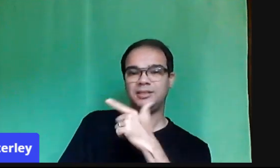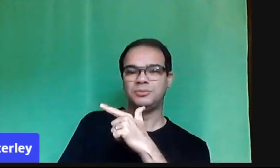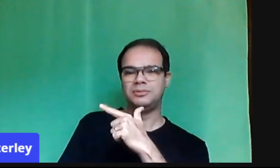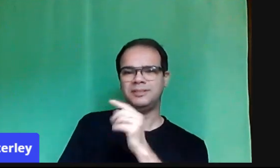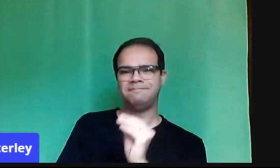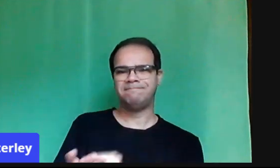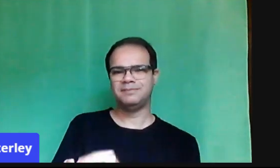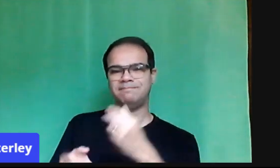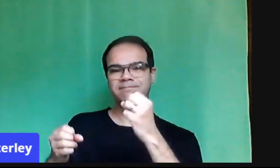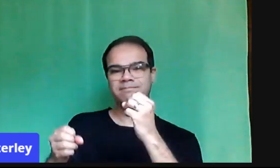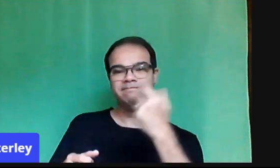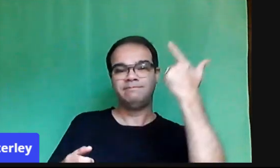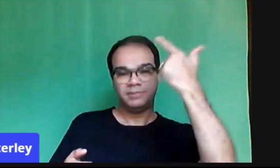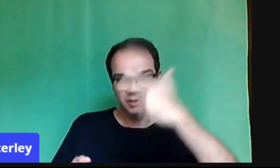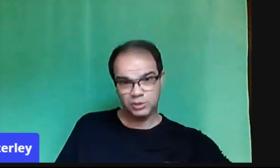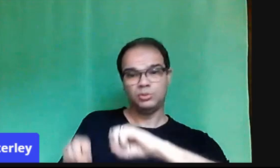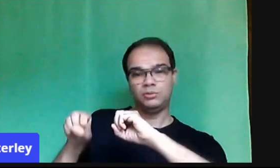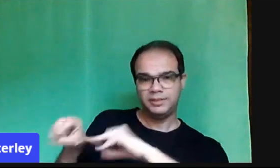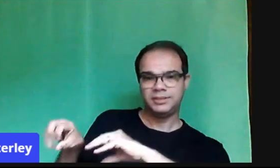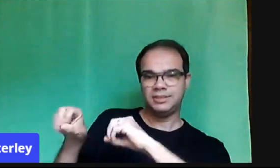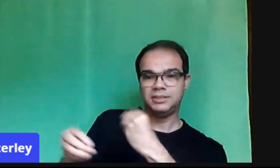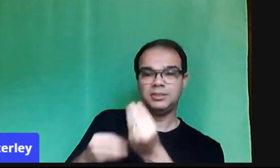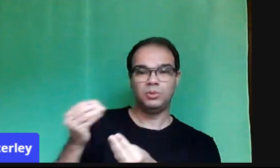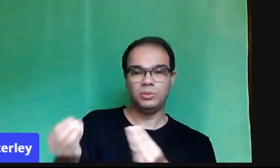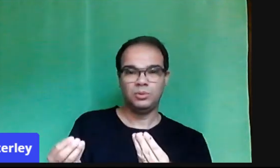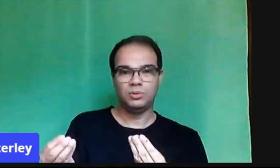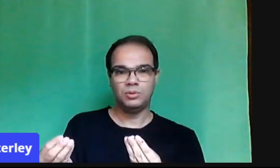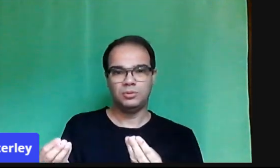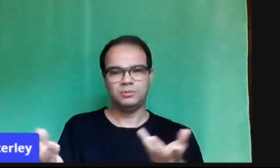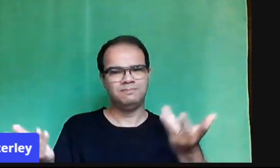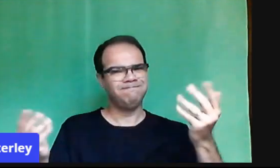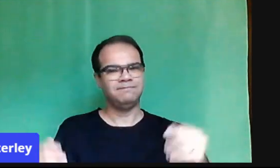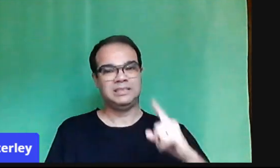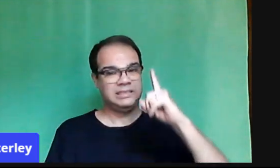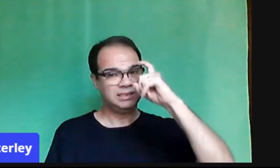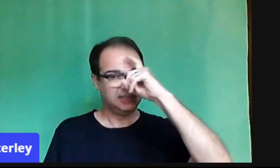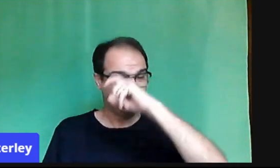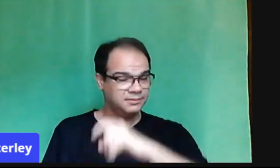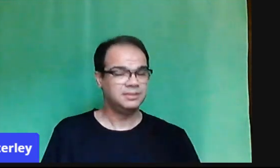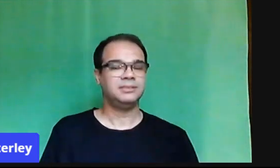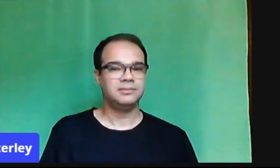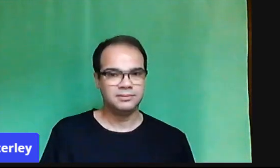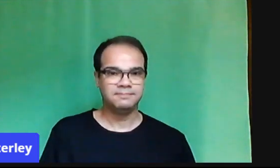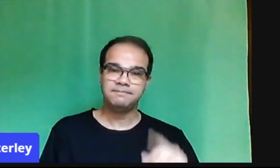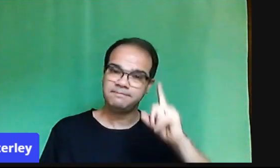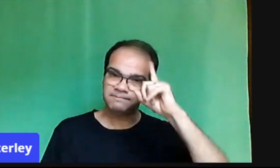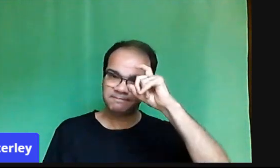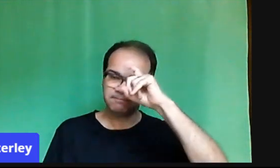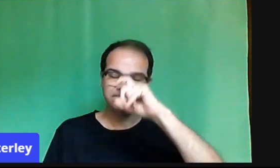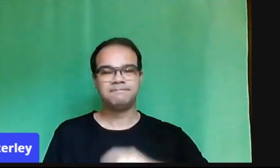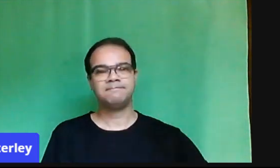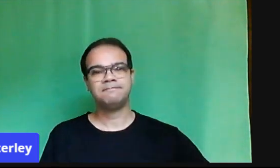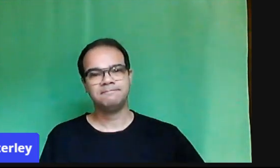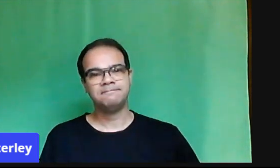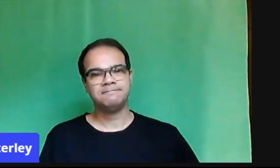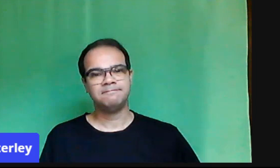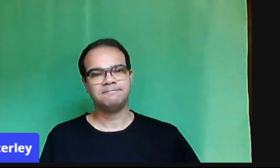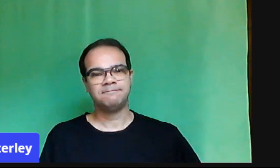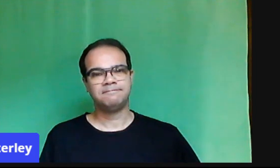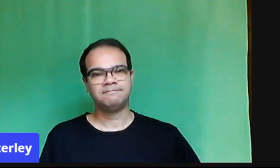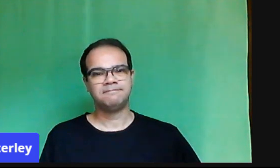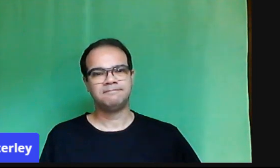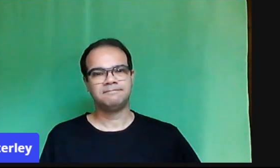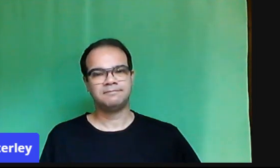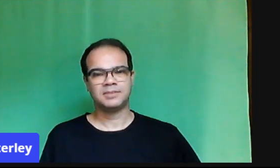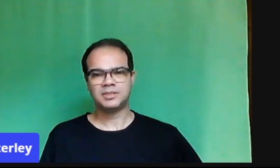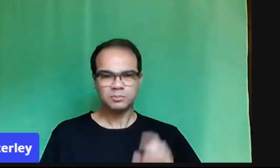que a gente viu, né? As redes não têm se organizado também, né, Luiz? Para acompanhar, monitorar esse trabalho. Isso aí não é, não estão